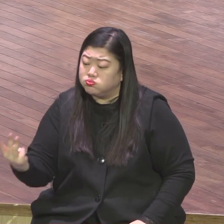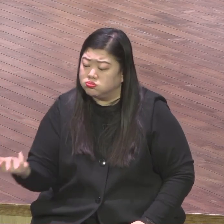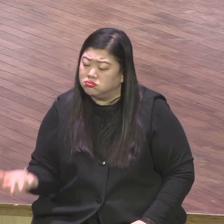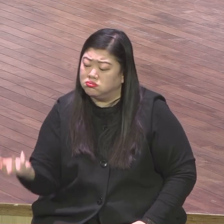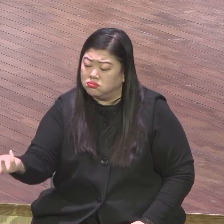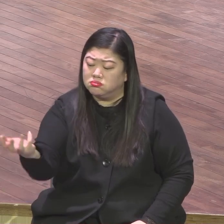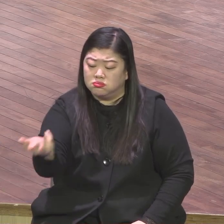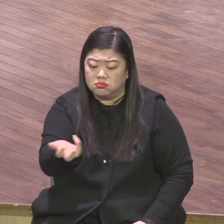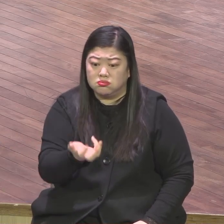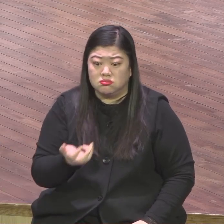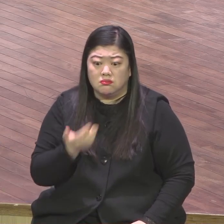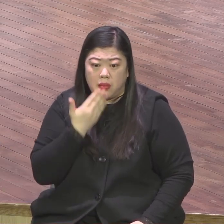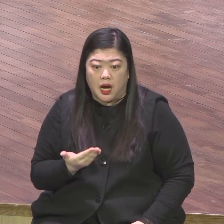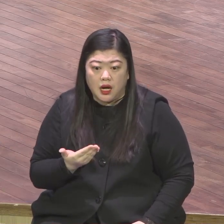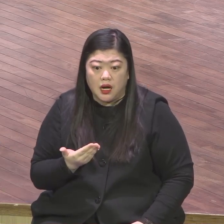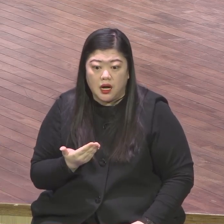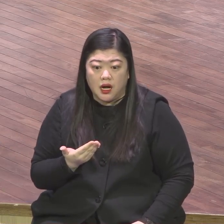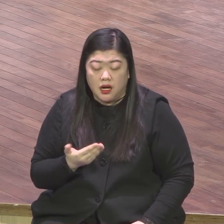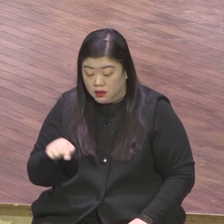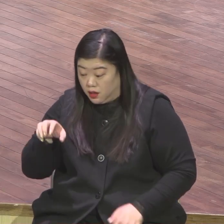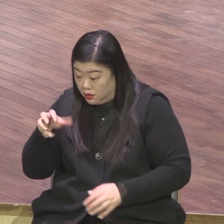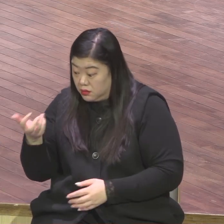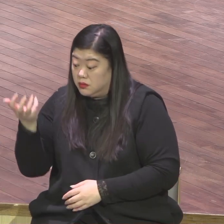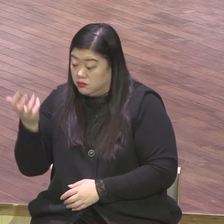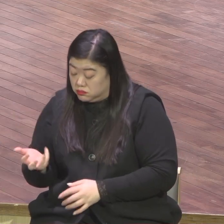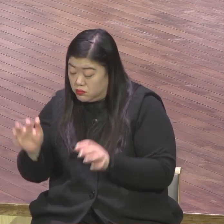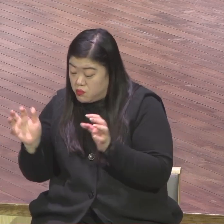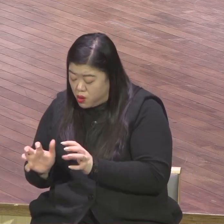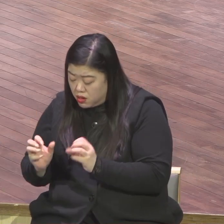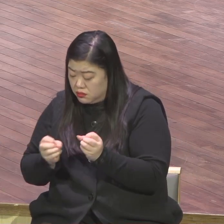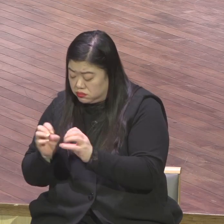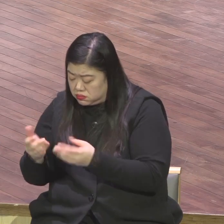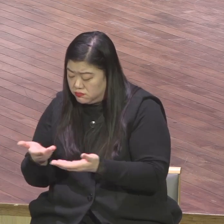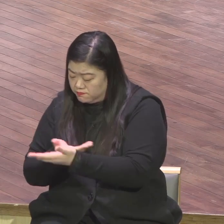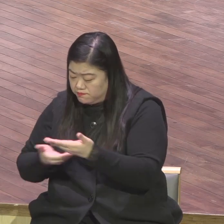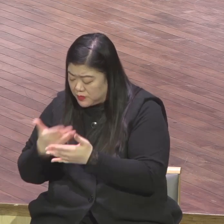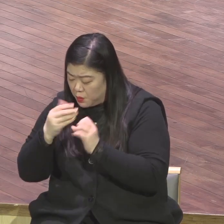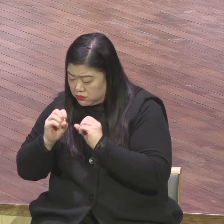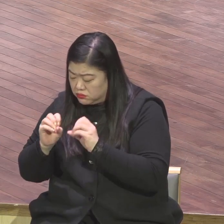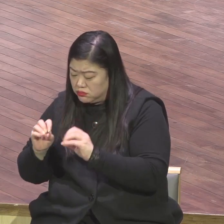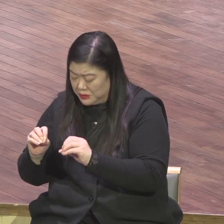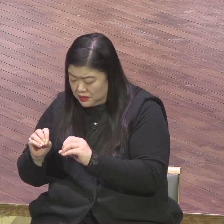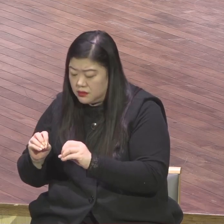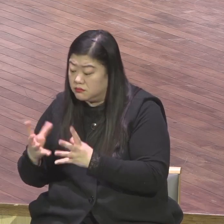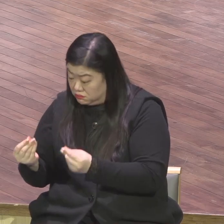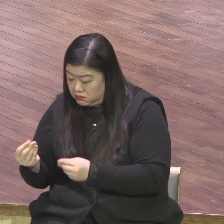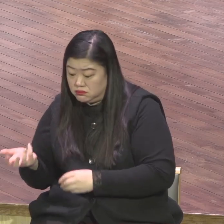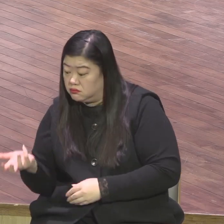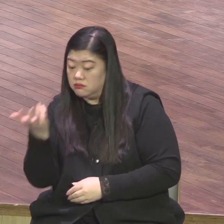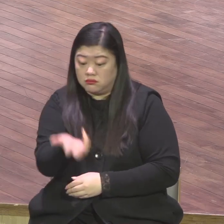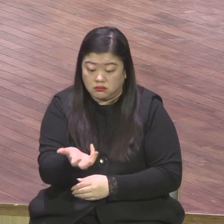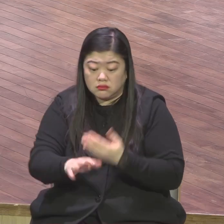생명 살리는 회복시켜내는 암호서는요 암호서 5장 24절에 이렇게 선포합니다